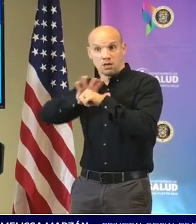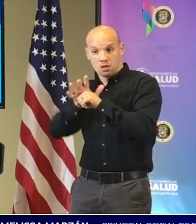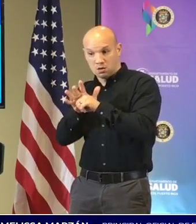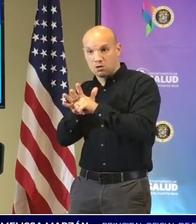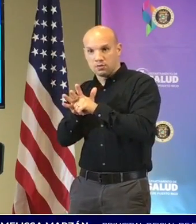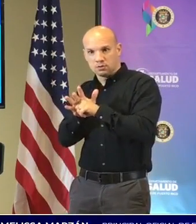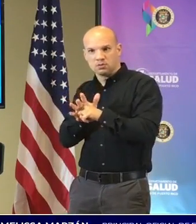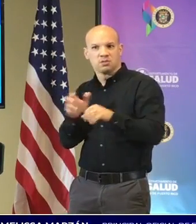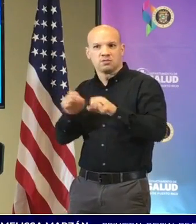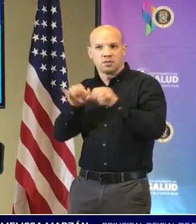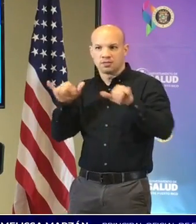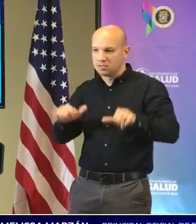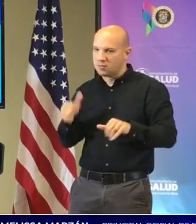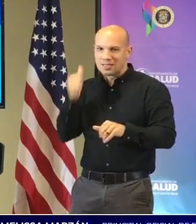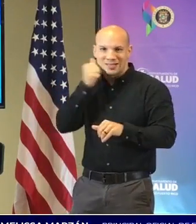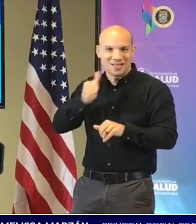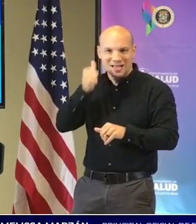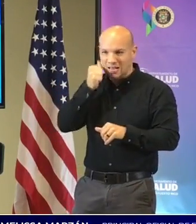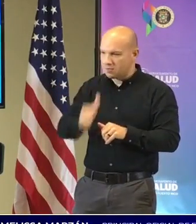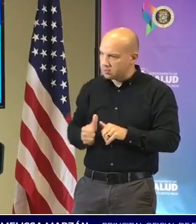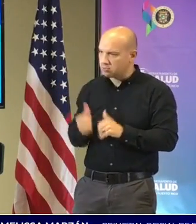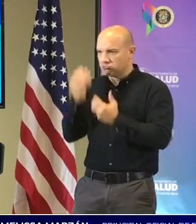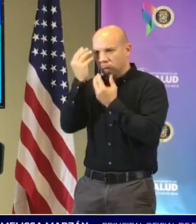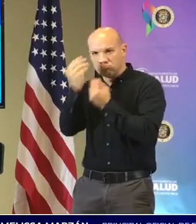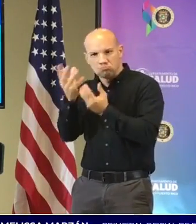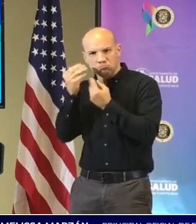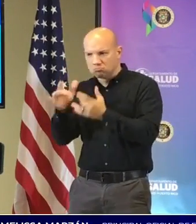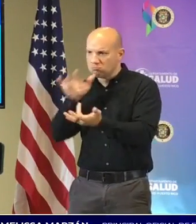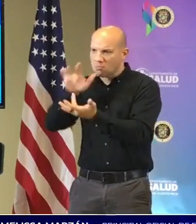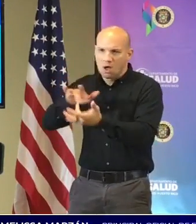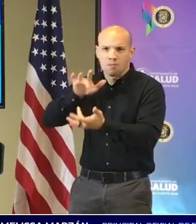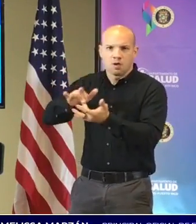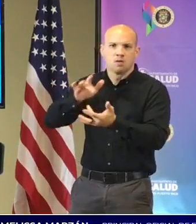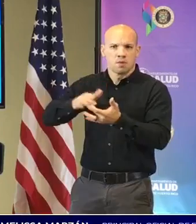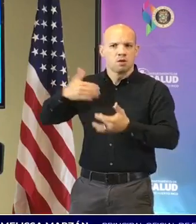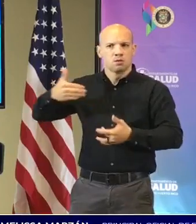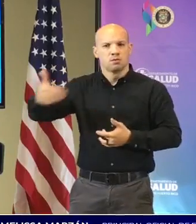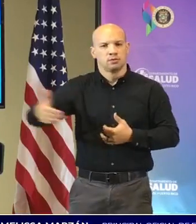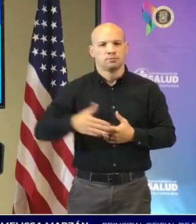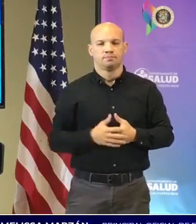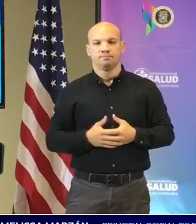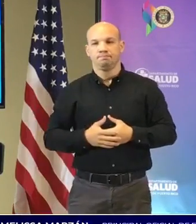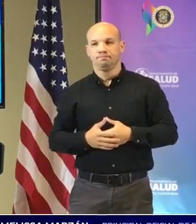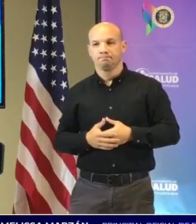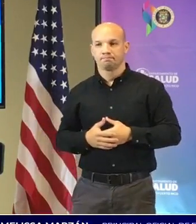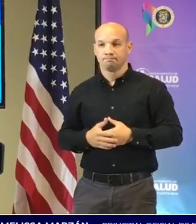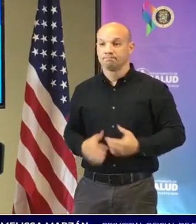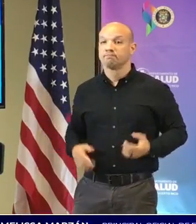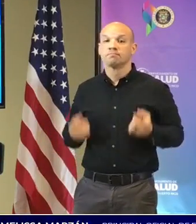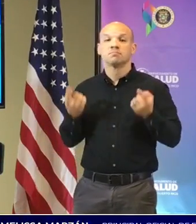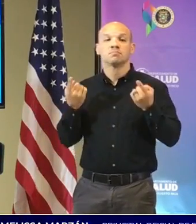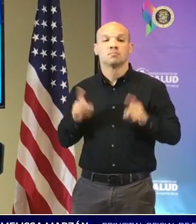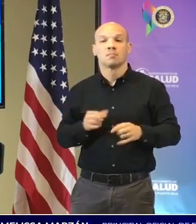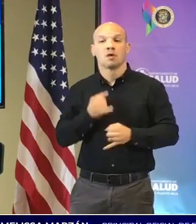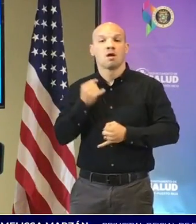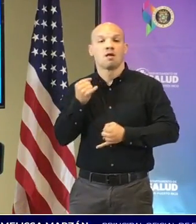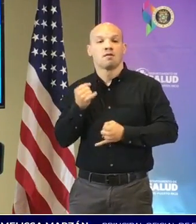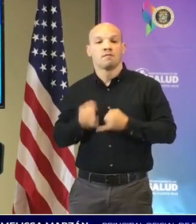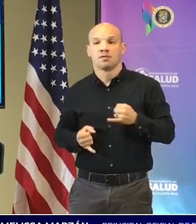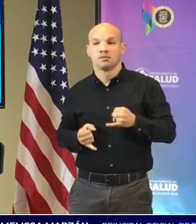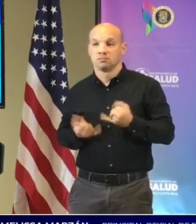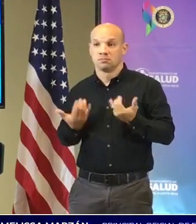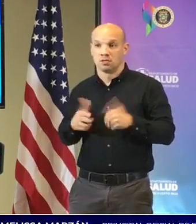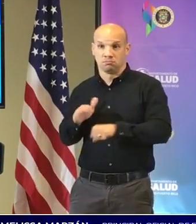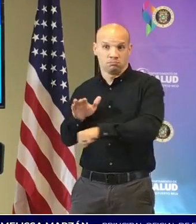día a día tuvimos varias actualizaciones durante los días con ellos finalmente se les habían dado